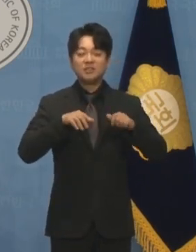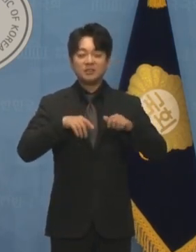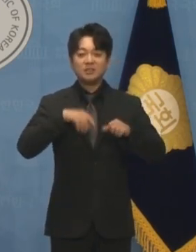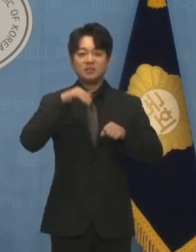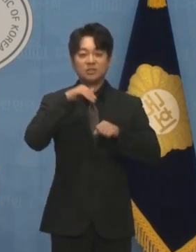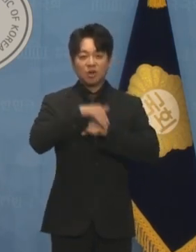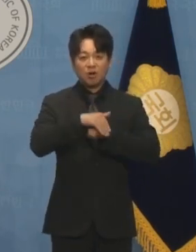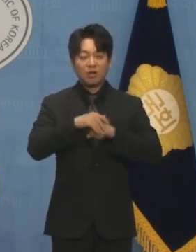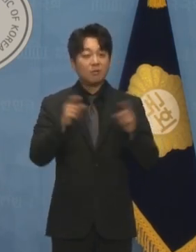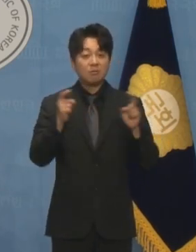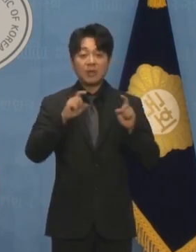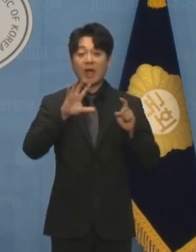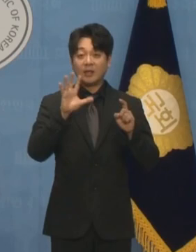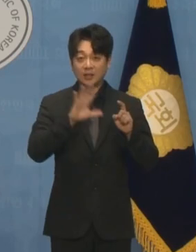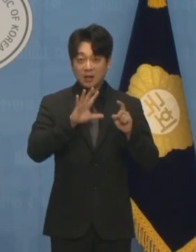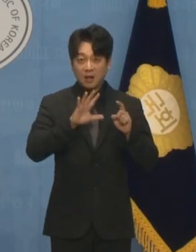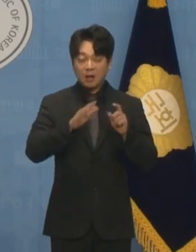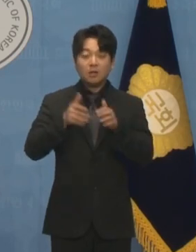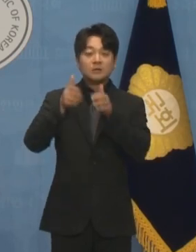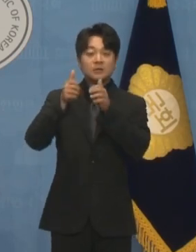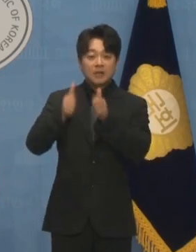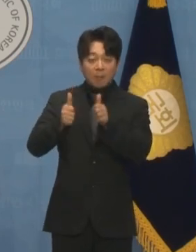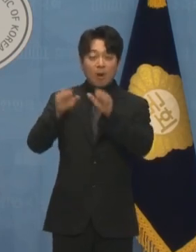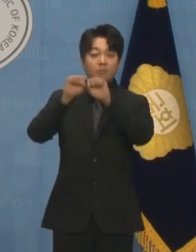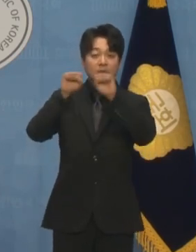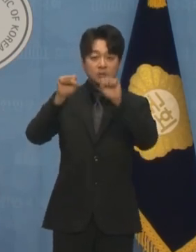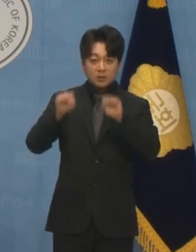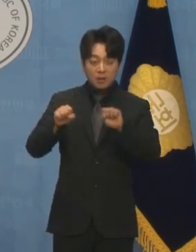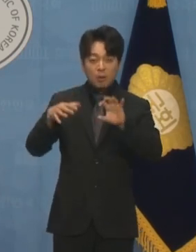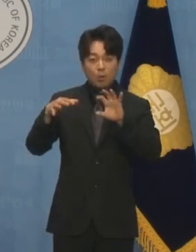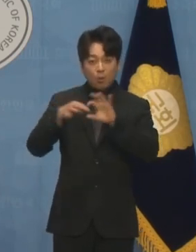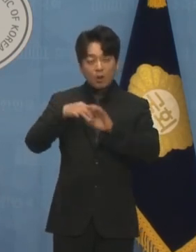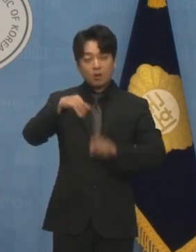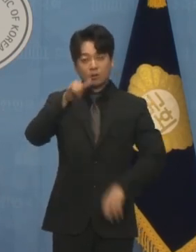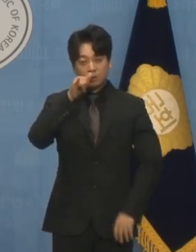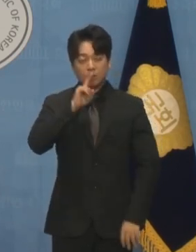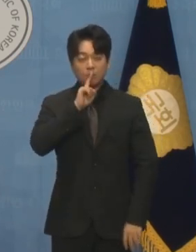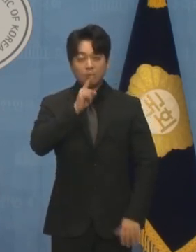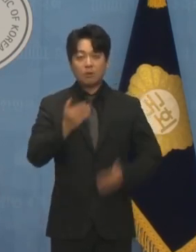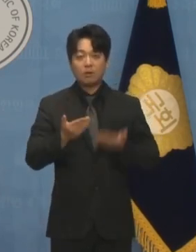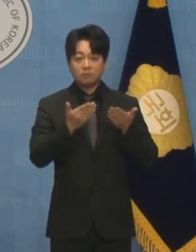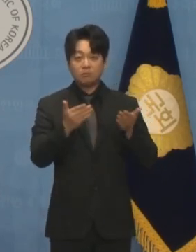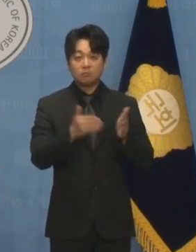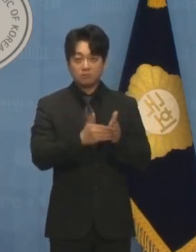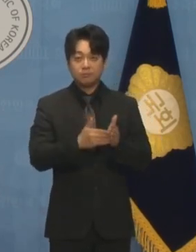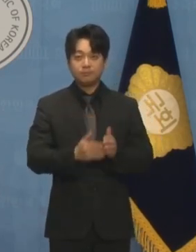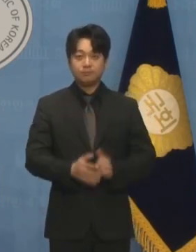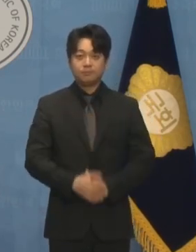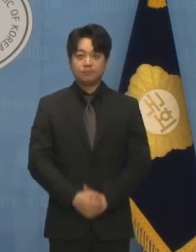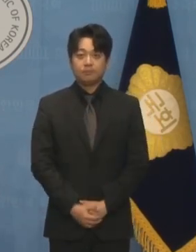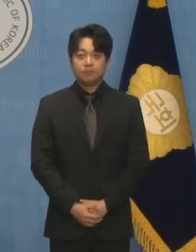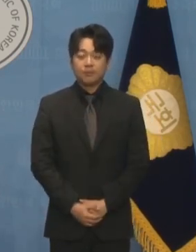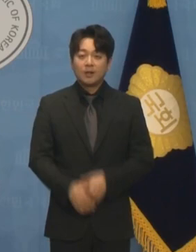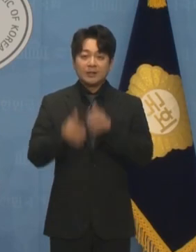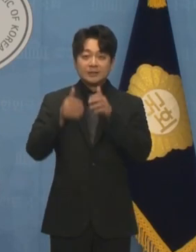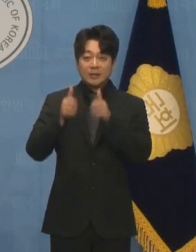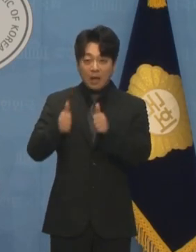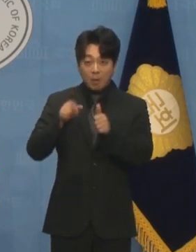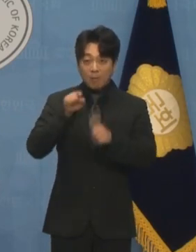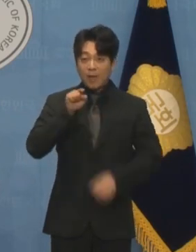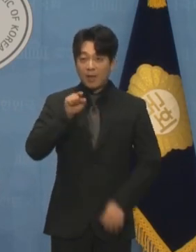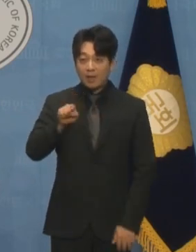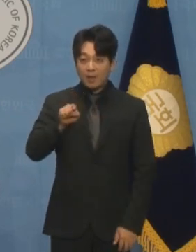시스템적 문제라는 점을 누차 강조한 바 있습니다. 사법기관의 조사가